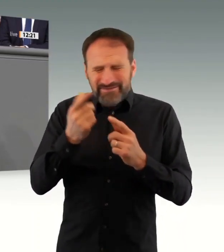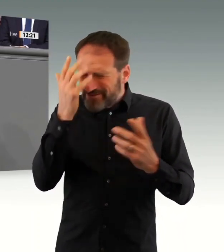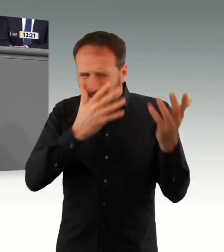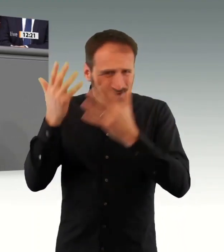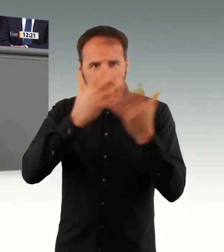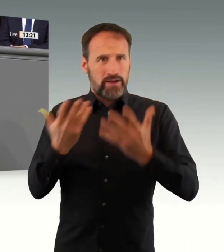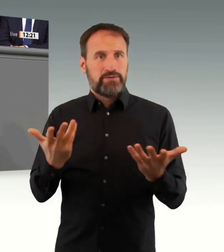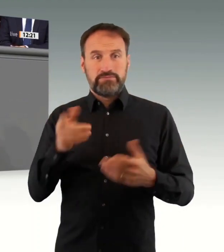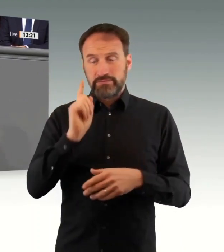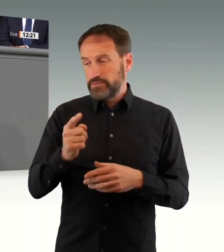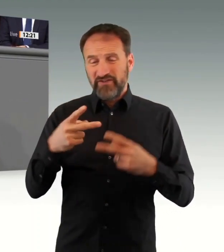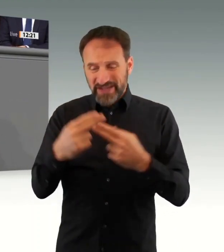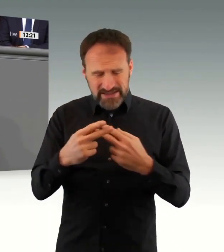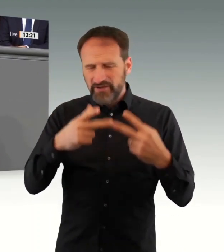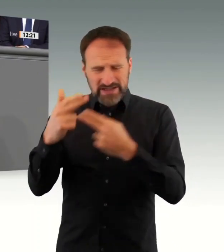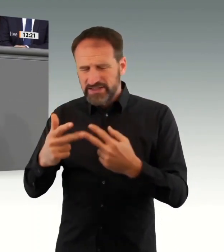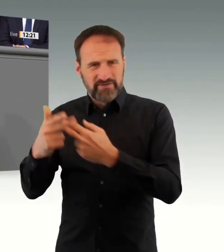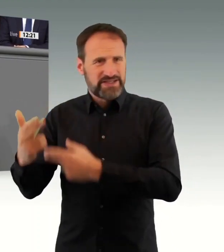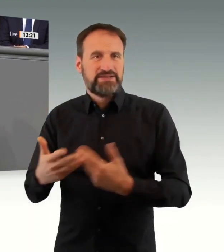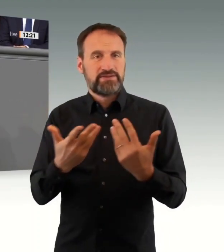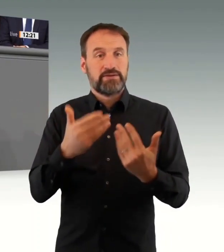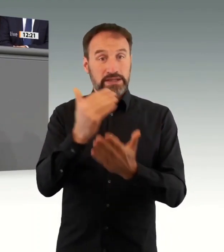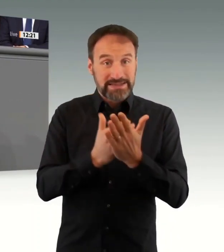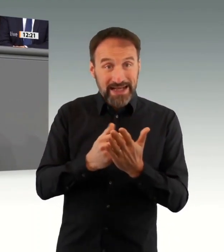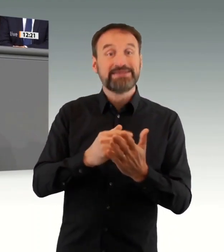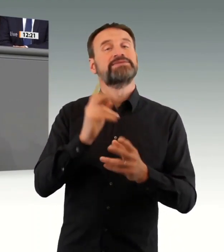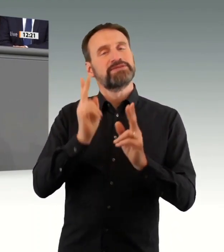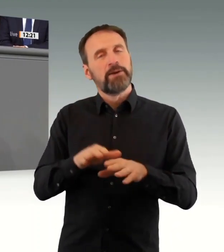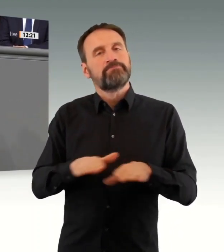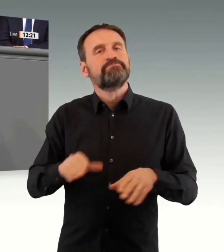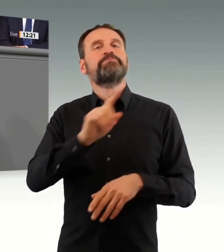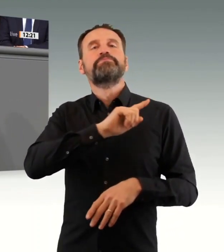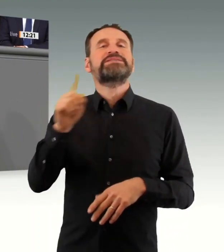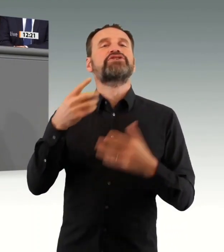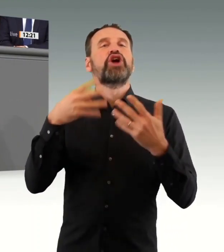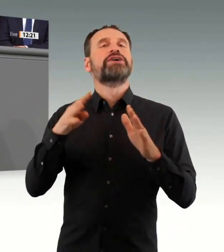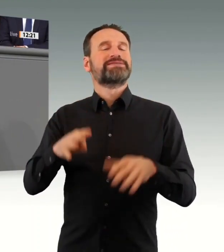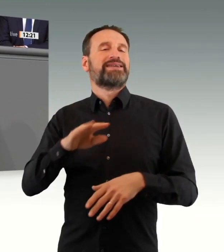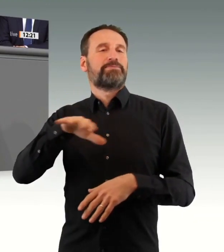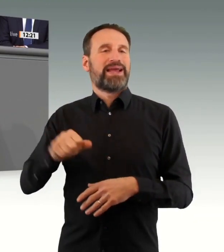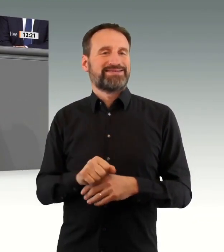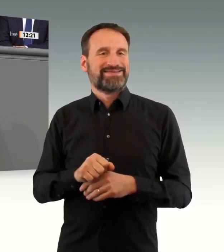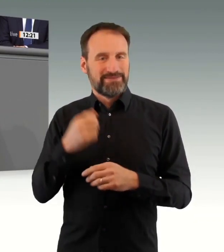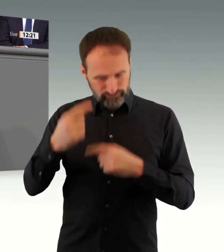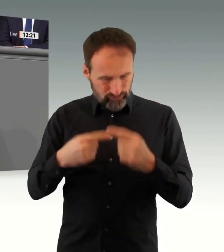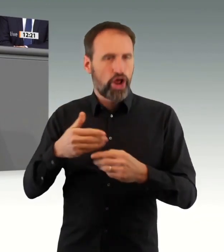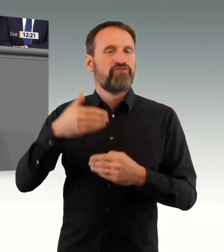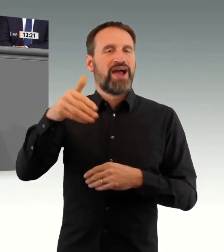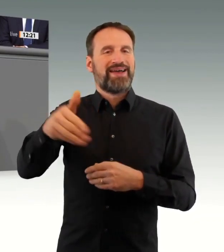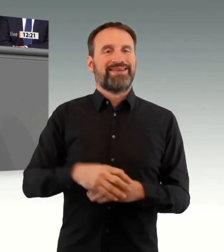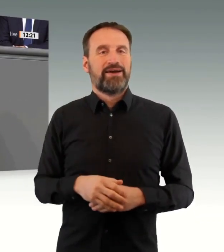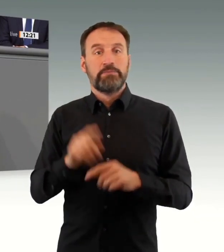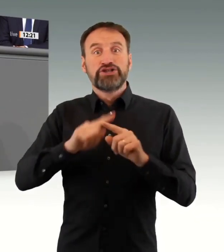haben mit einem Versorgungszuschlag gestartet und mussten jetzt erkennen, dass Sie auch Freihaltepauschalen bedürfen. Das, was wir darauf